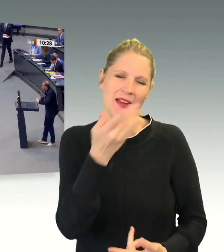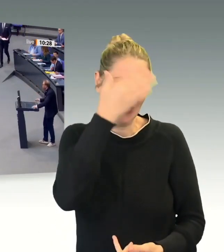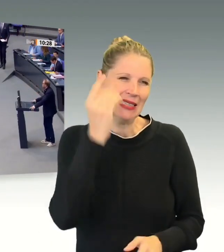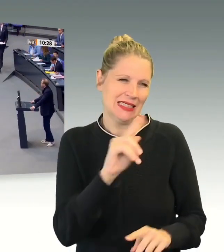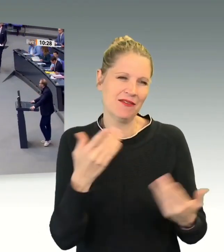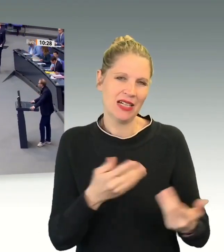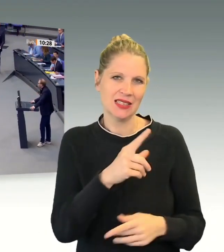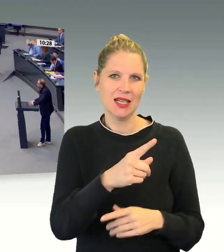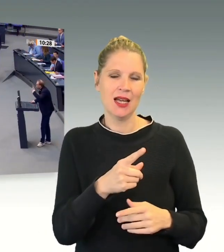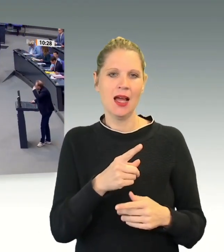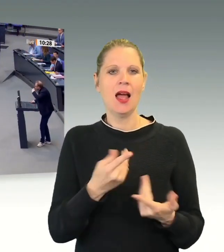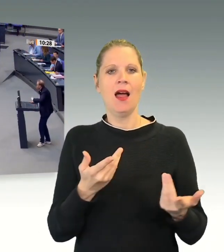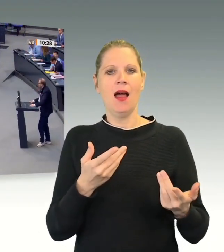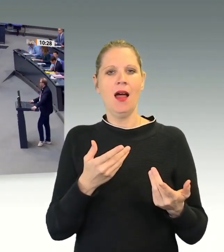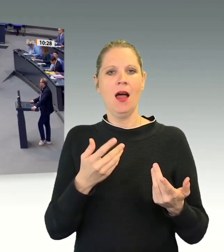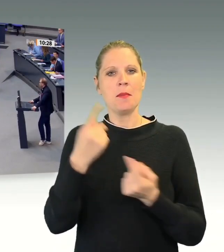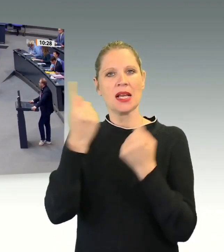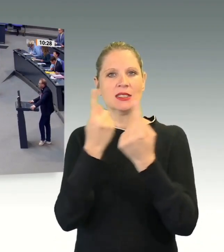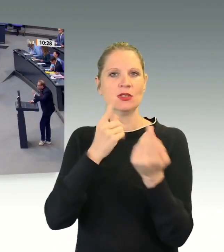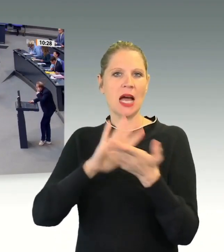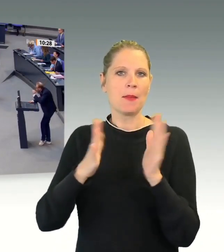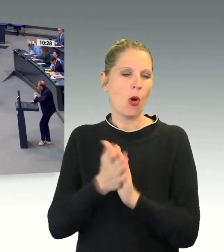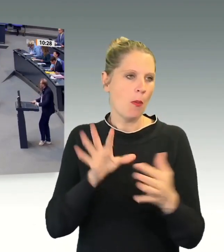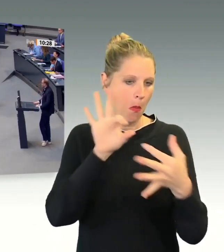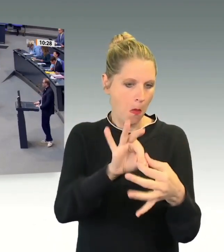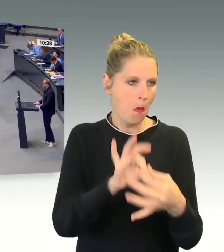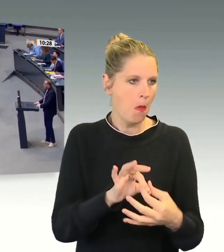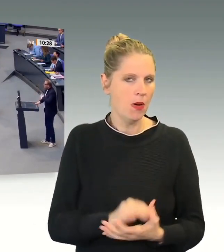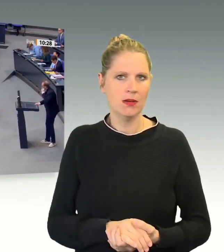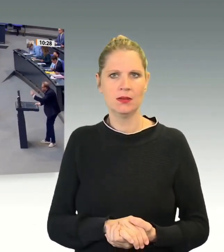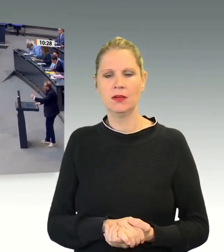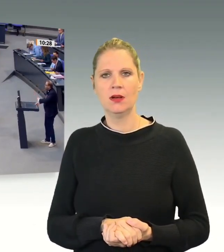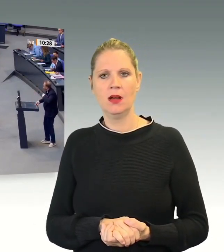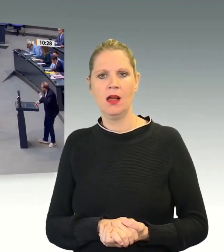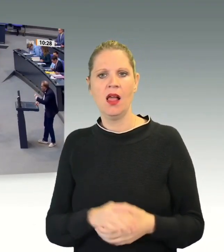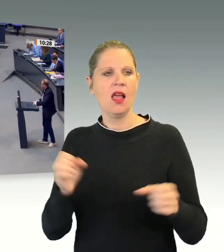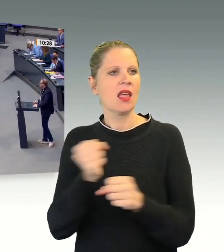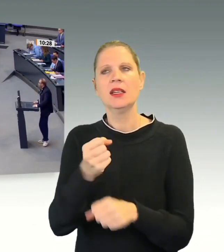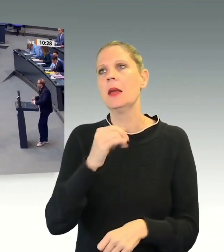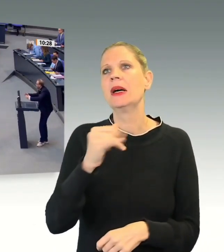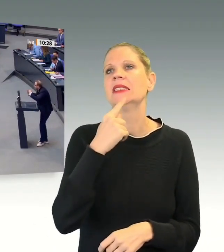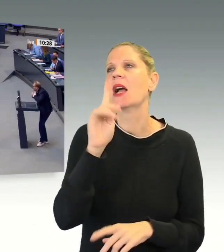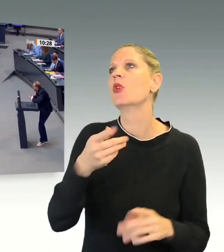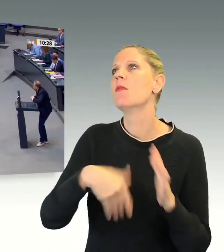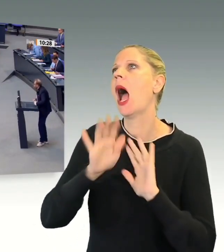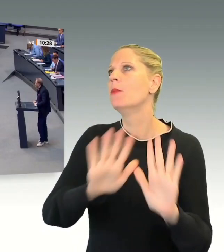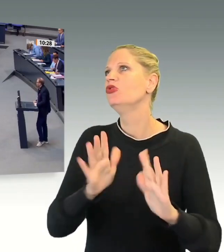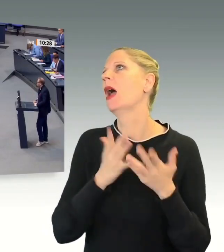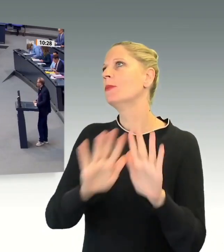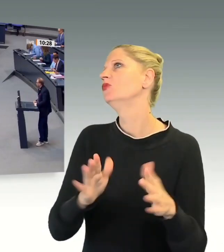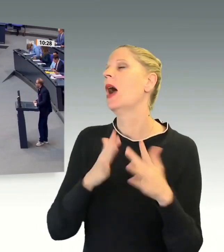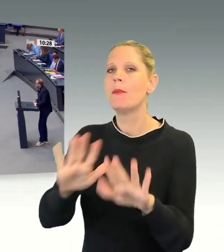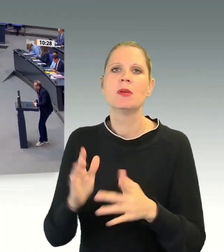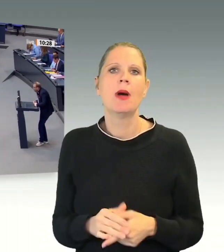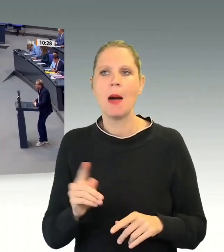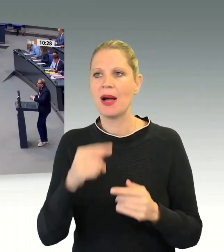Frage der Migrationsabkommen. Nur so etwas macht Sinn. Es ist doch auch scheinheilig zu sagen, ihr müsst mehr abschieben, mehr abschieben, wenn die Länder die Personen gar nicht